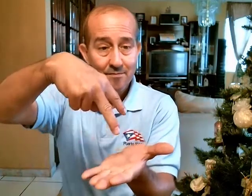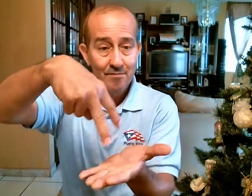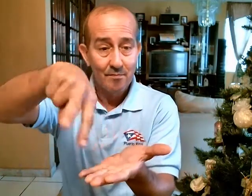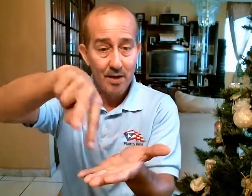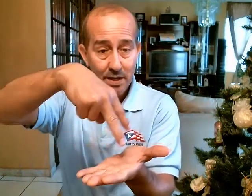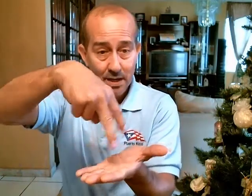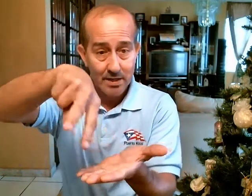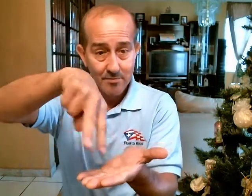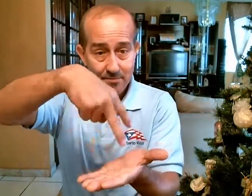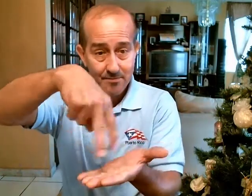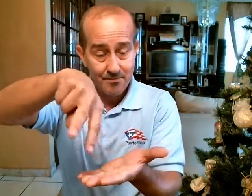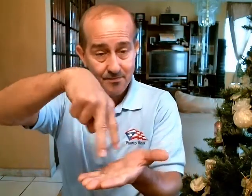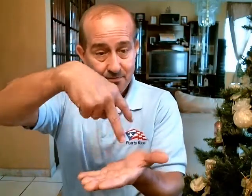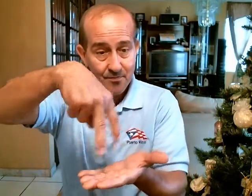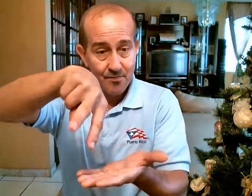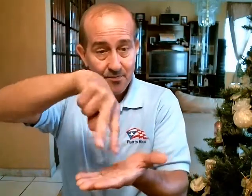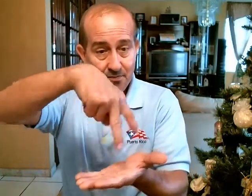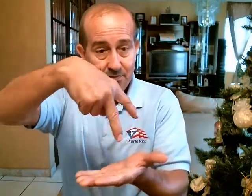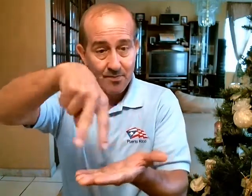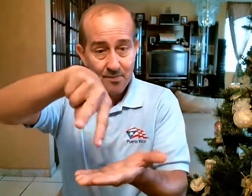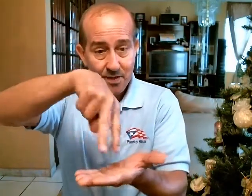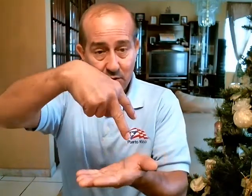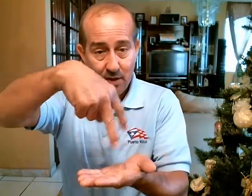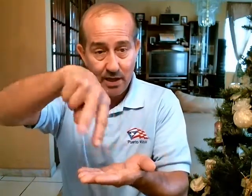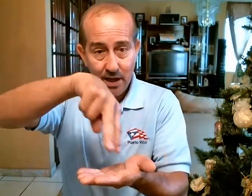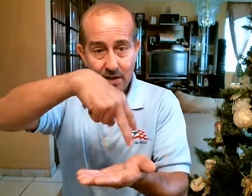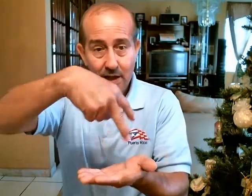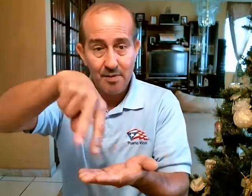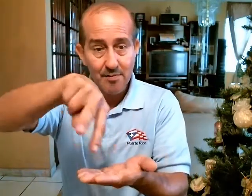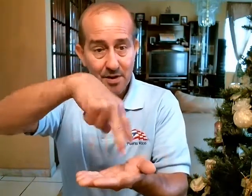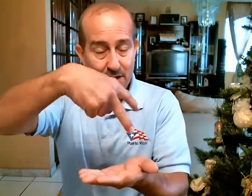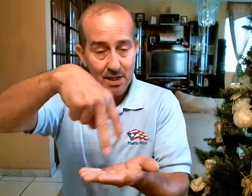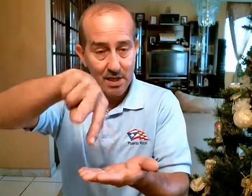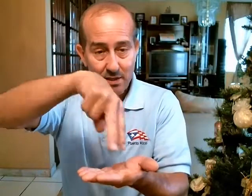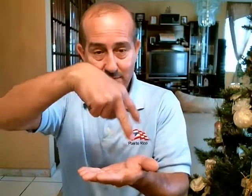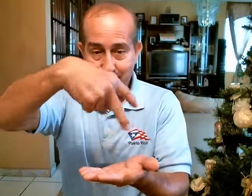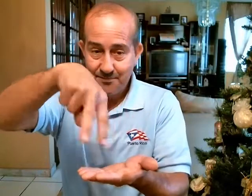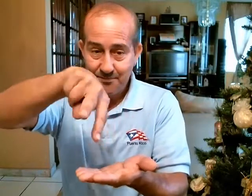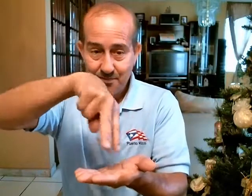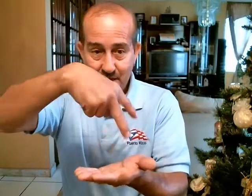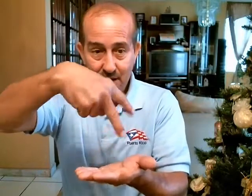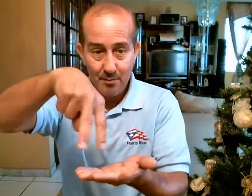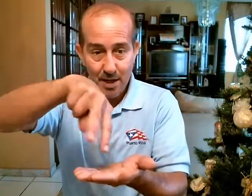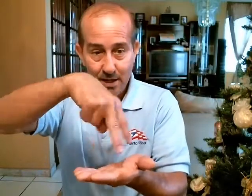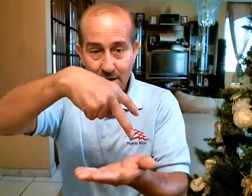Bailar Bailar Eso le encanta a mi prima Diana El baile